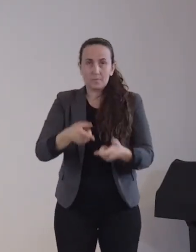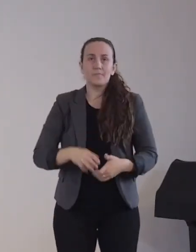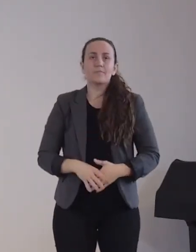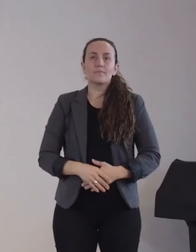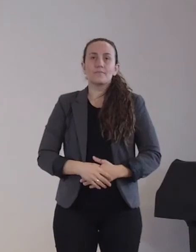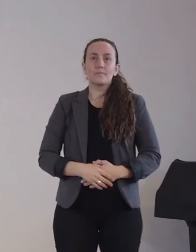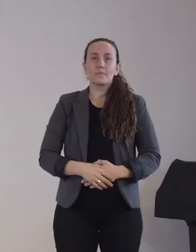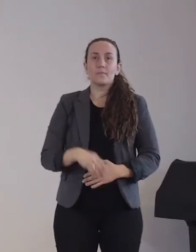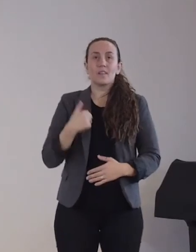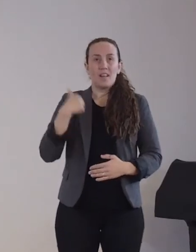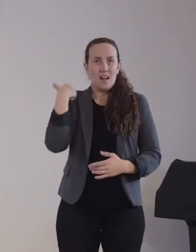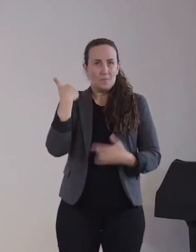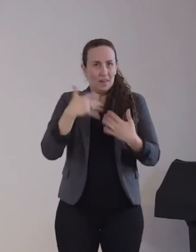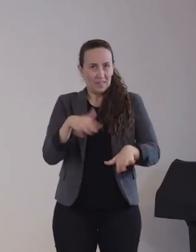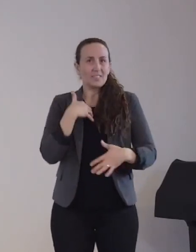als ein möglicher Risikofaktor.